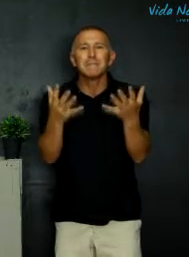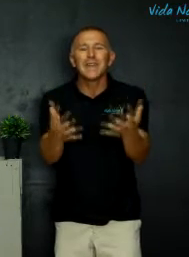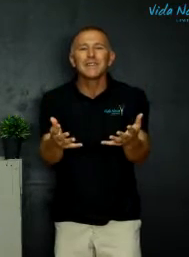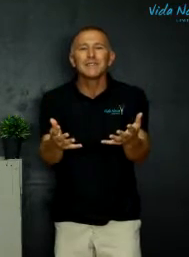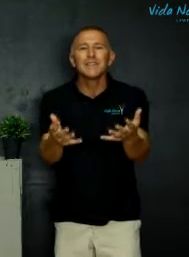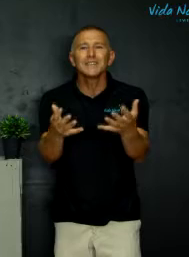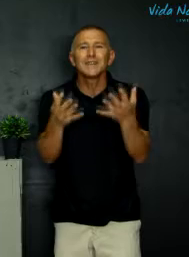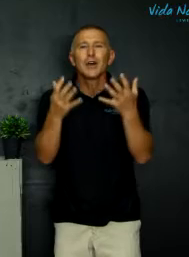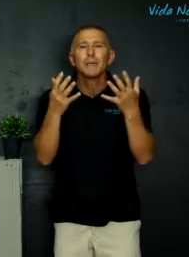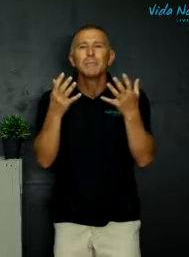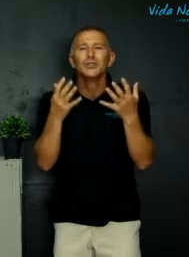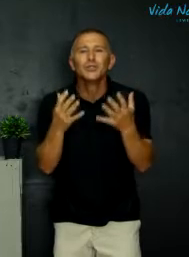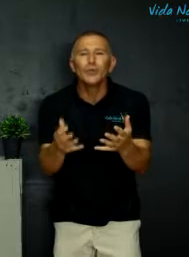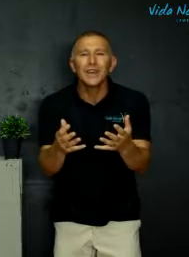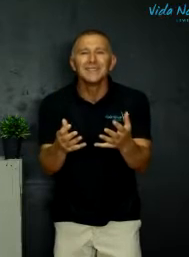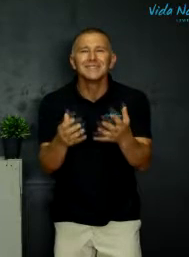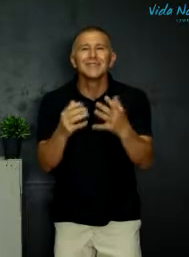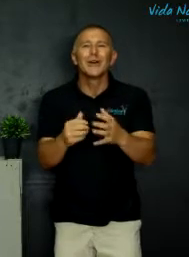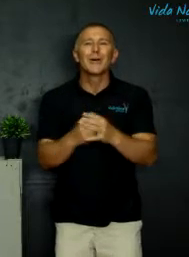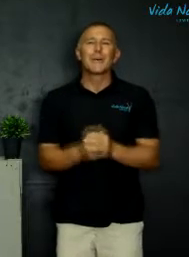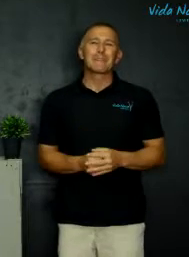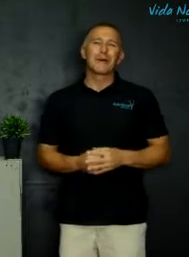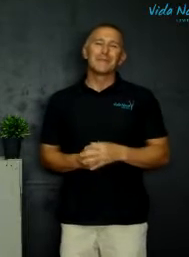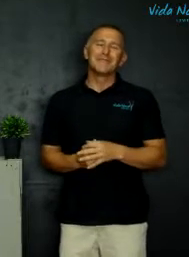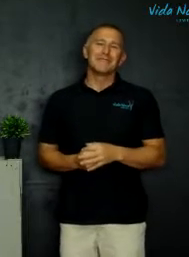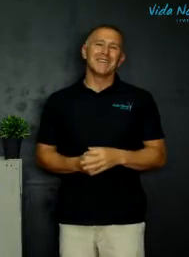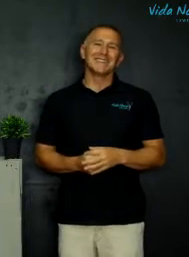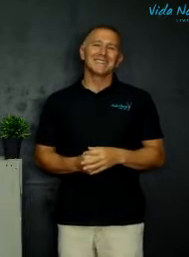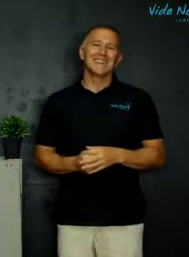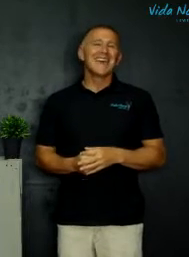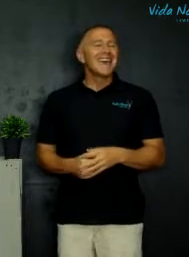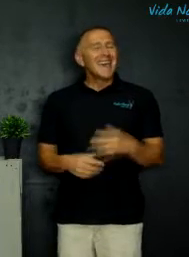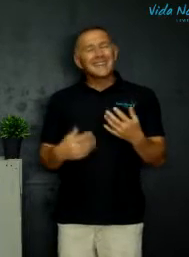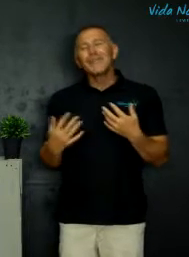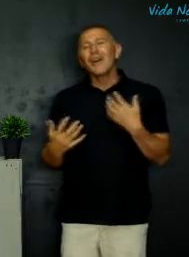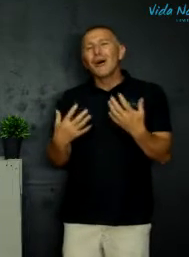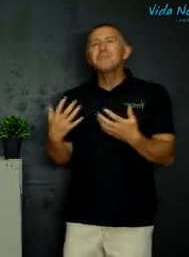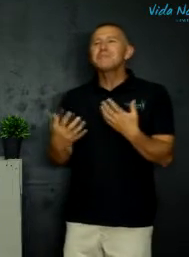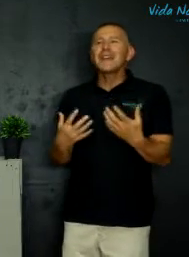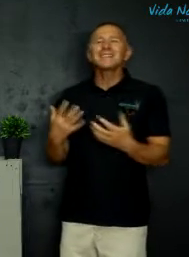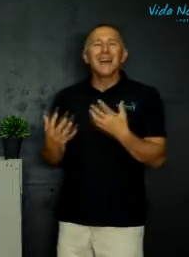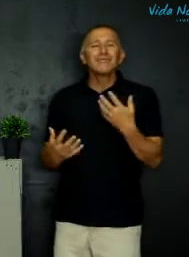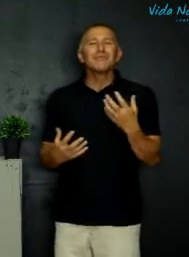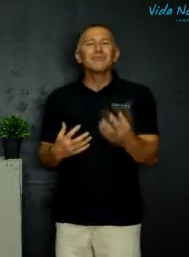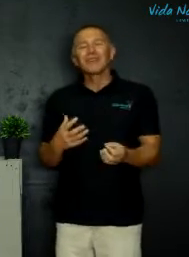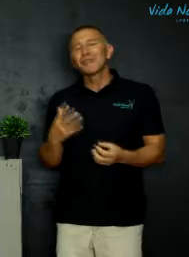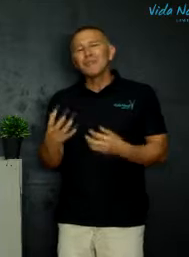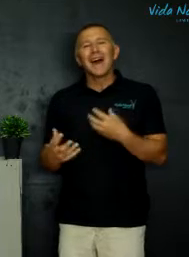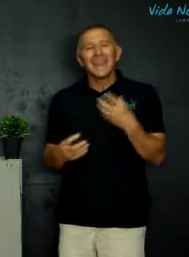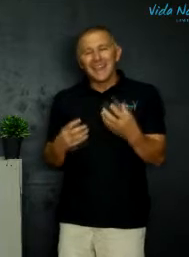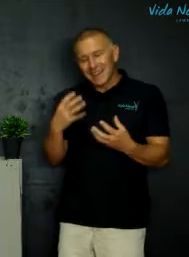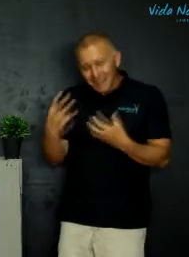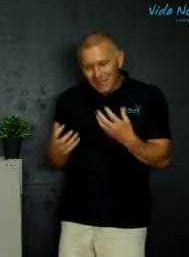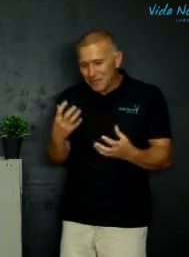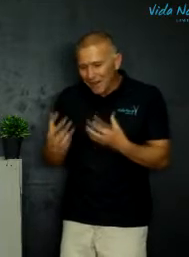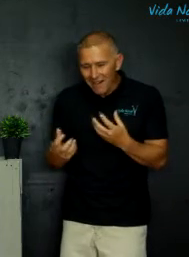mens wees bedoel is om te wees en terwyl al my met my gesê het oor hoe hy een kriketspan